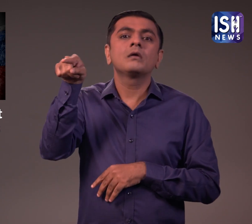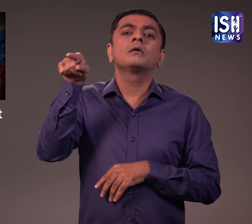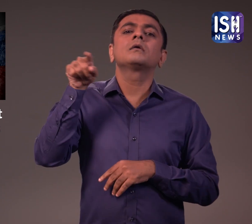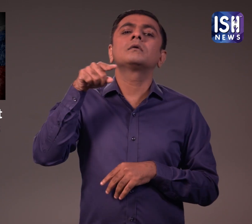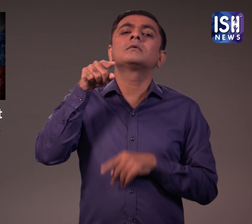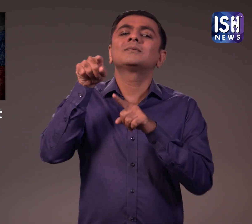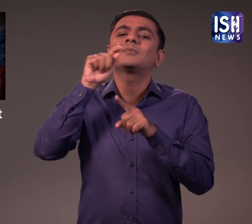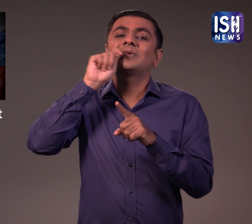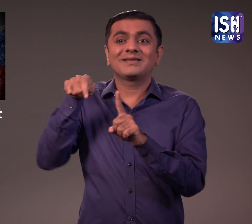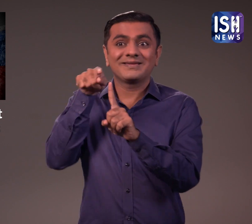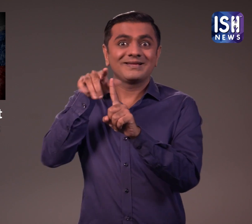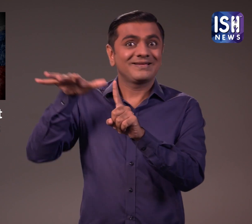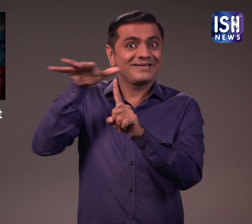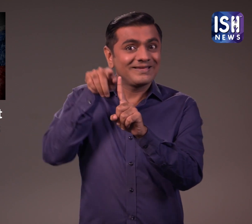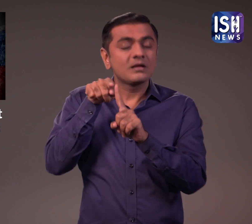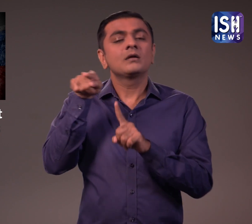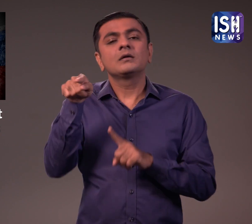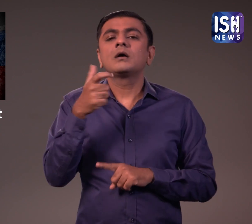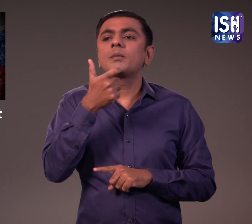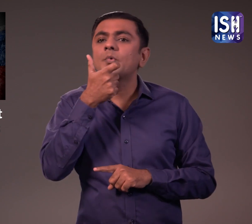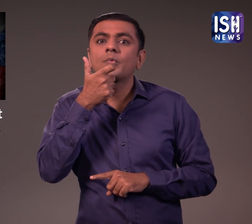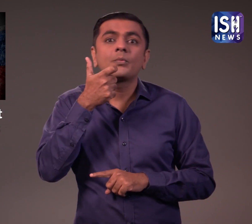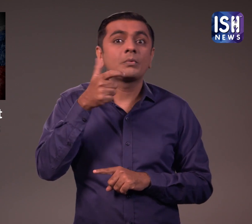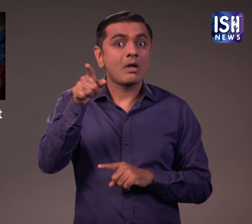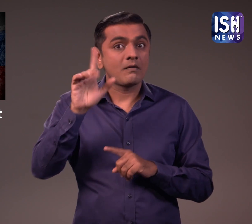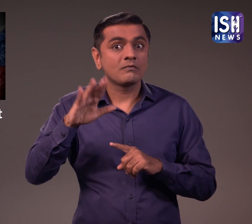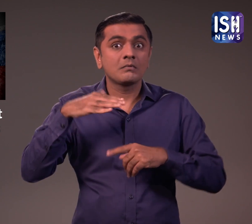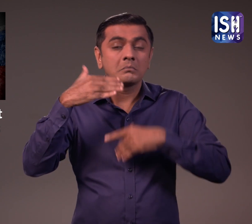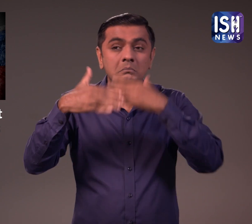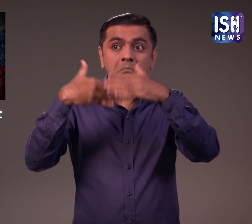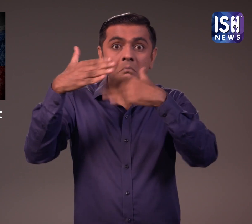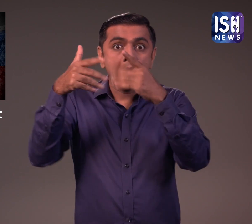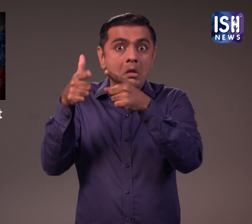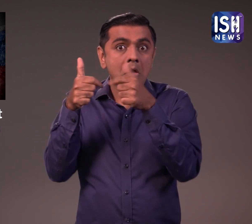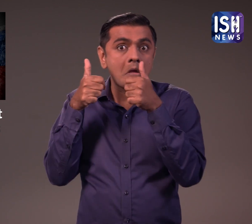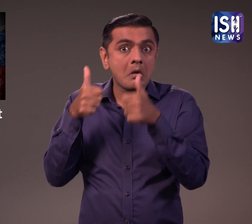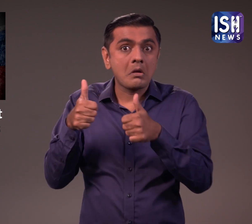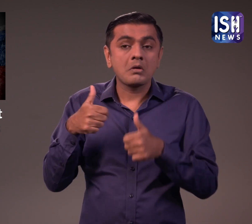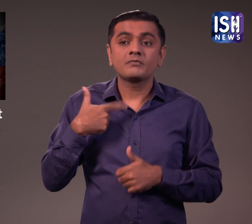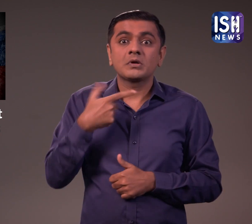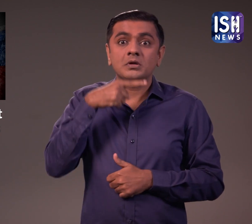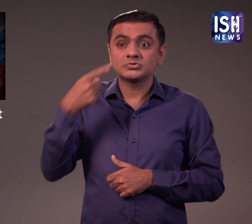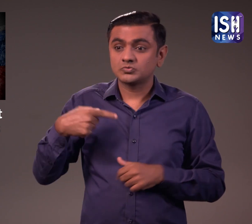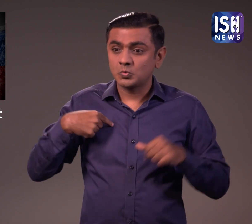अगर उनकी वज़े से यूक्रेण आगे बढ़ता है और रूस को नुकसान होता है